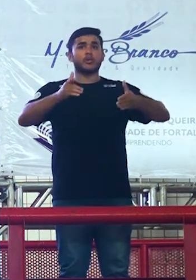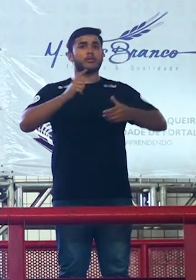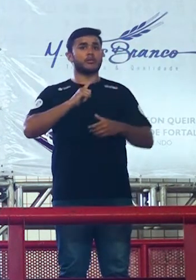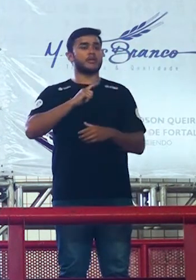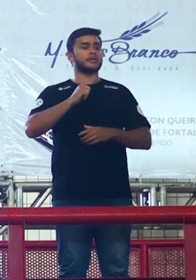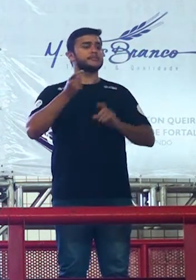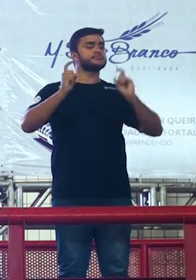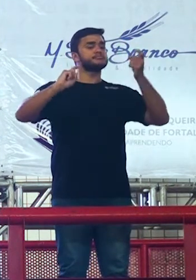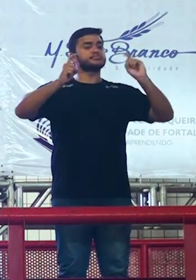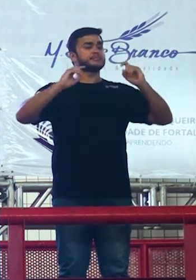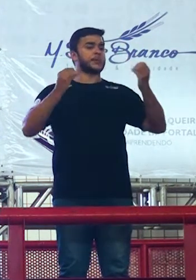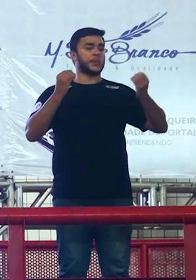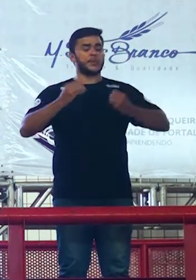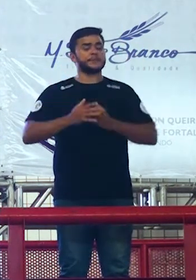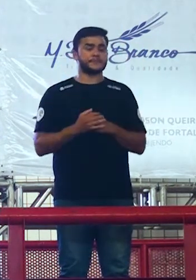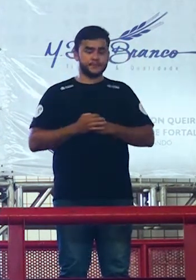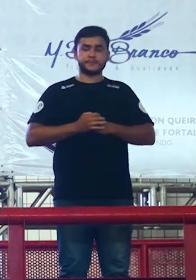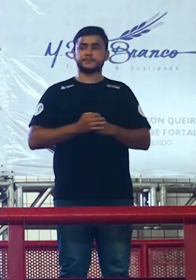dessa discussão